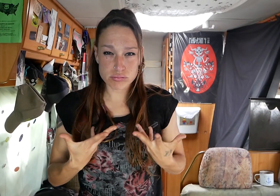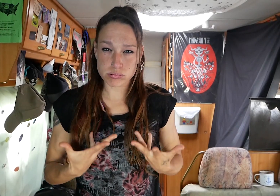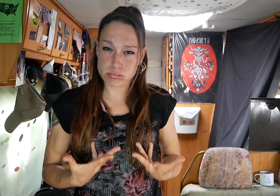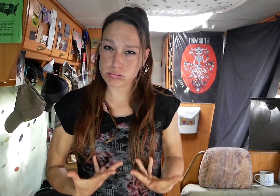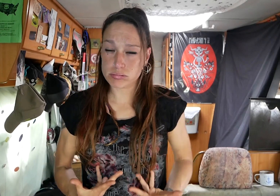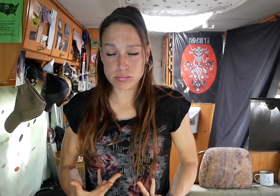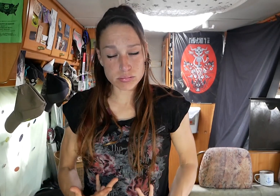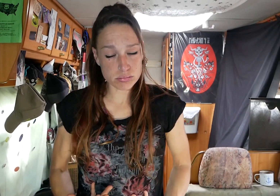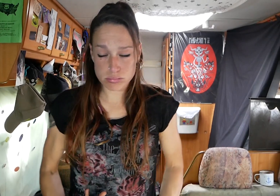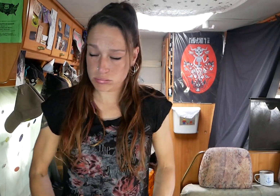monte épuisé